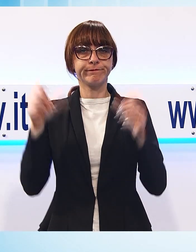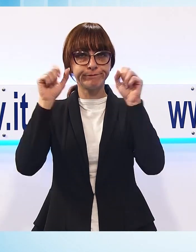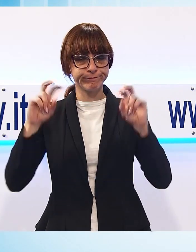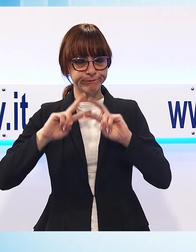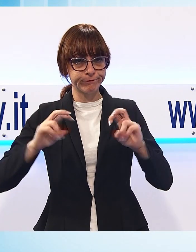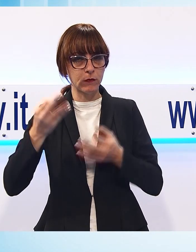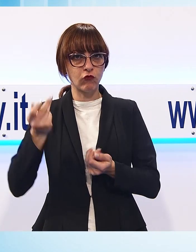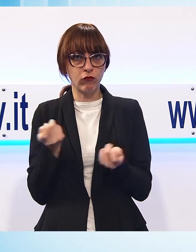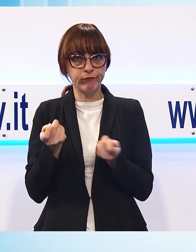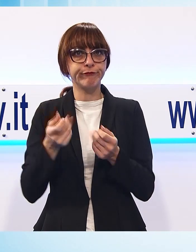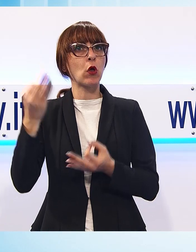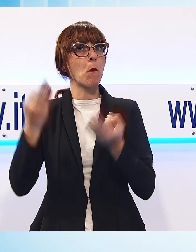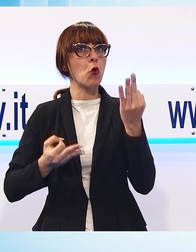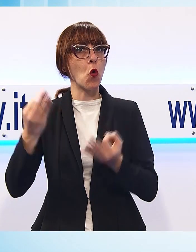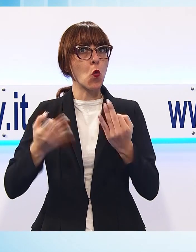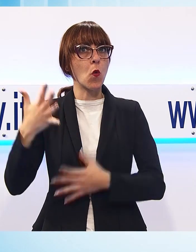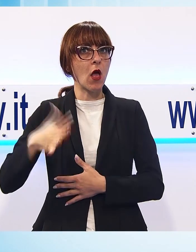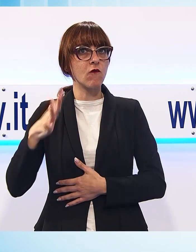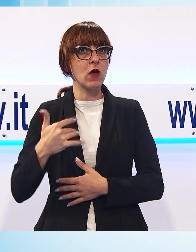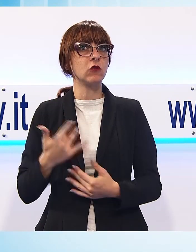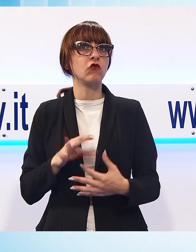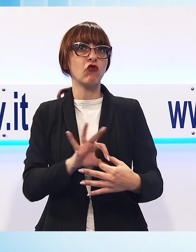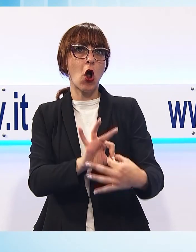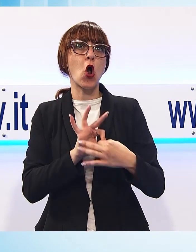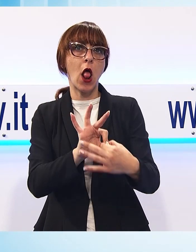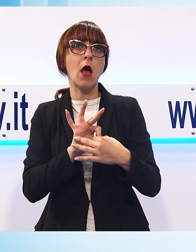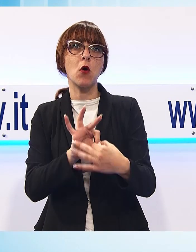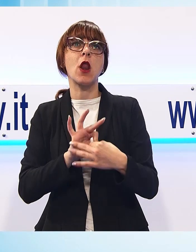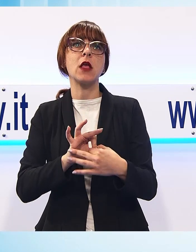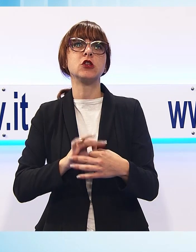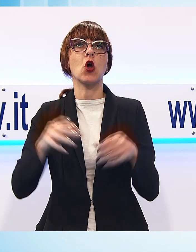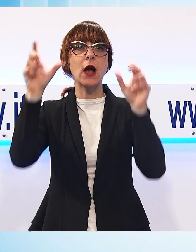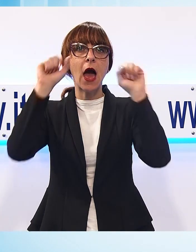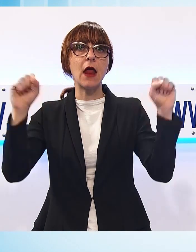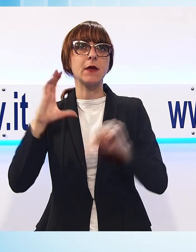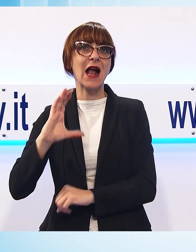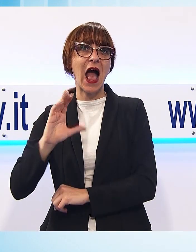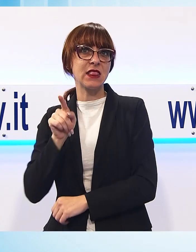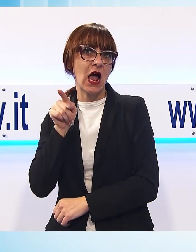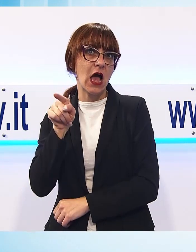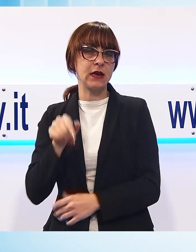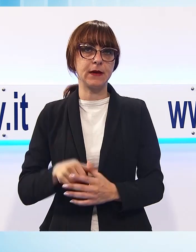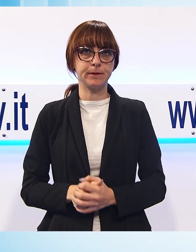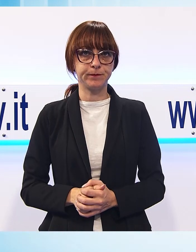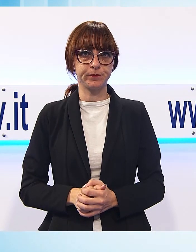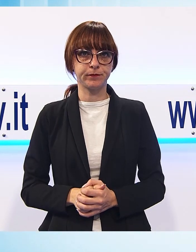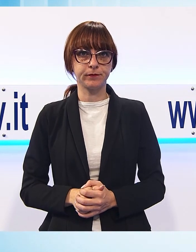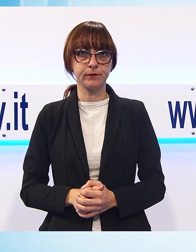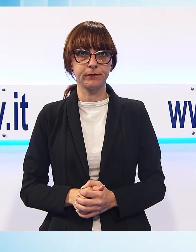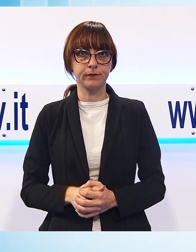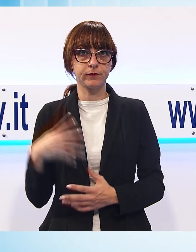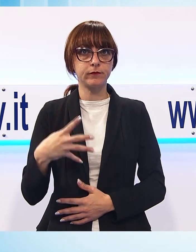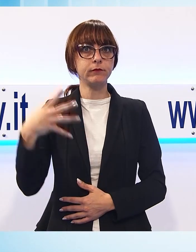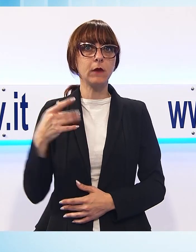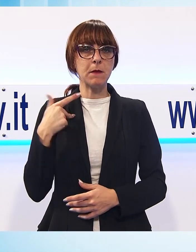lucchese, si avvalsa della collaborazione del comando carabinieri di Catania. Nella mattinata di martedì sono state dunque notificate le